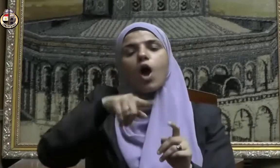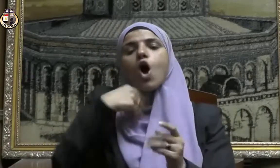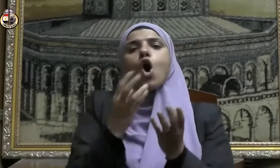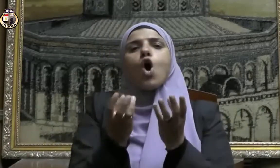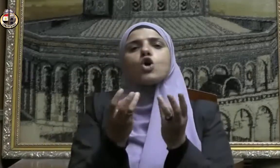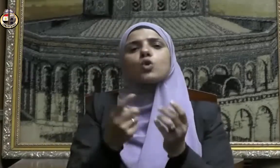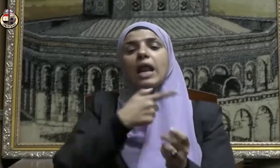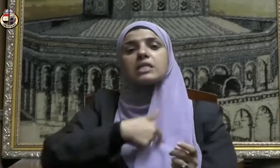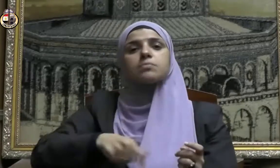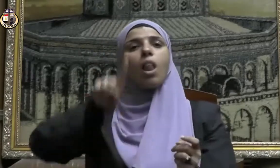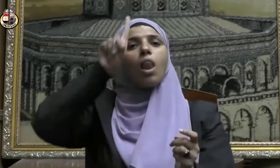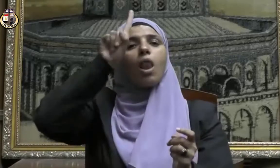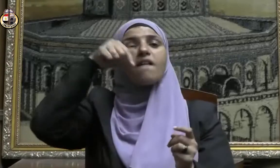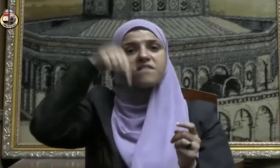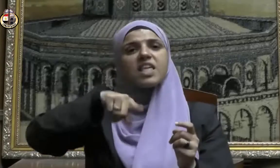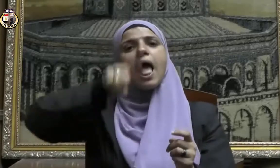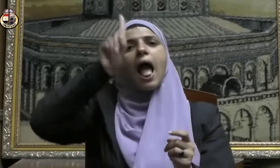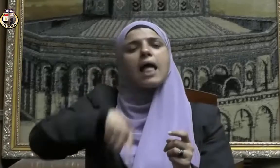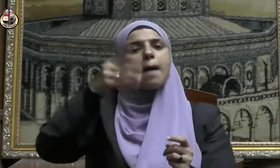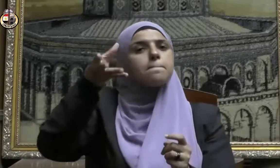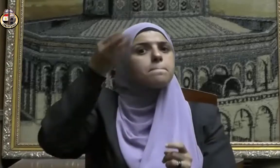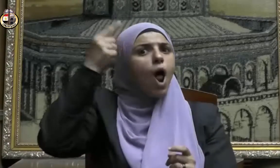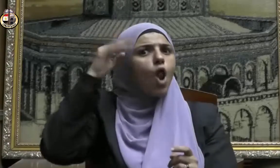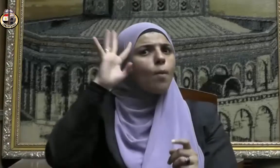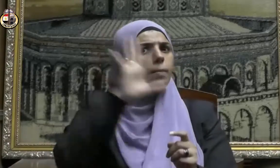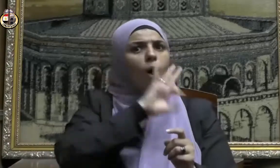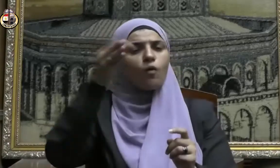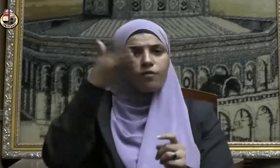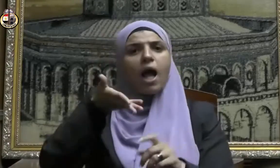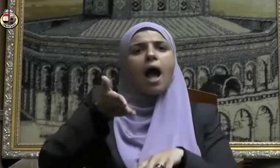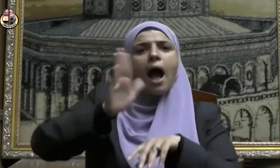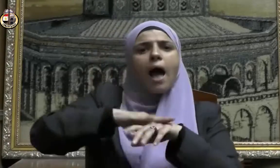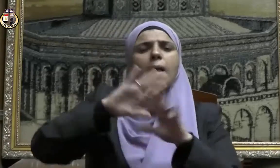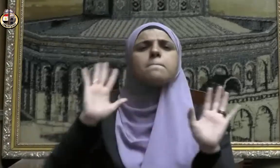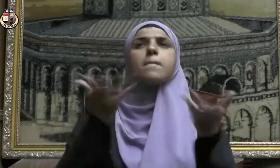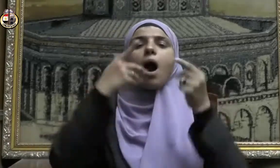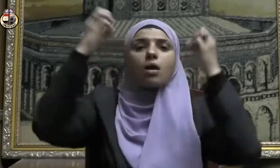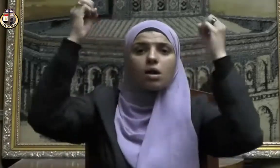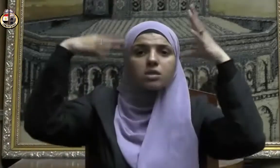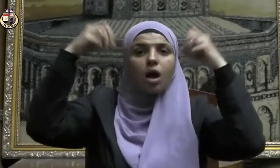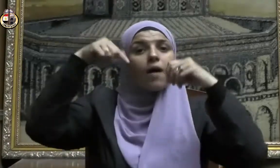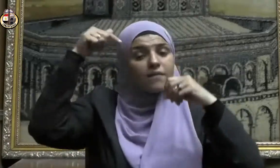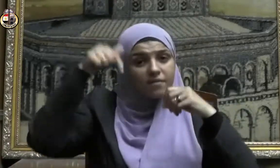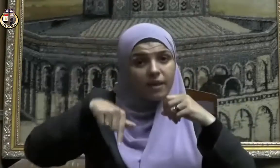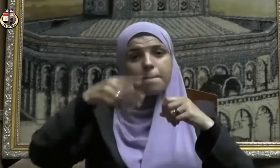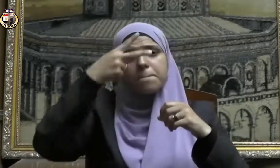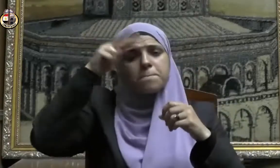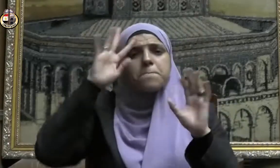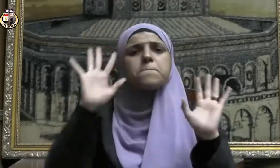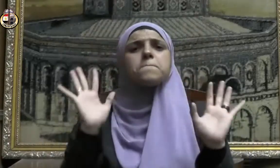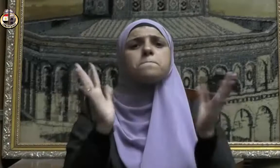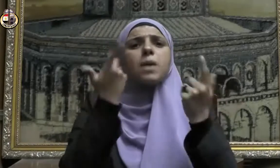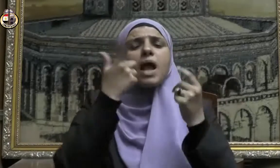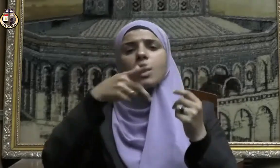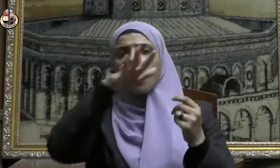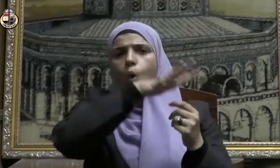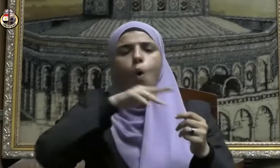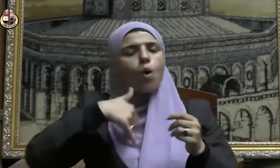الله في أيام معلومات على ما رزقهم من بهيمة الأنعام